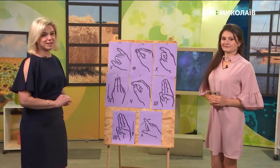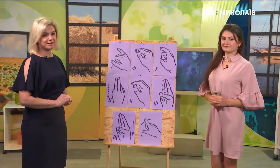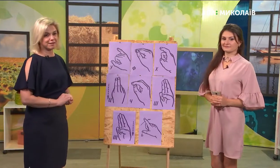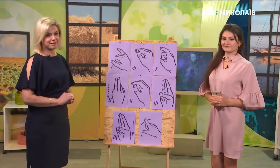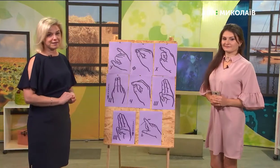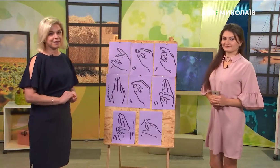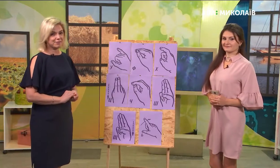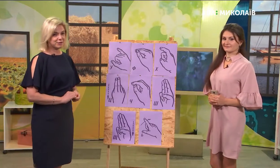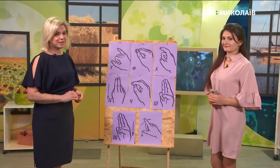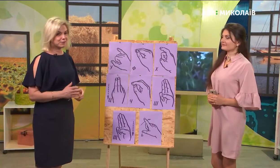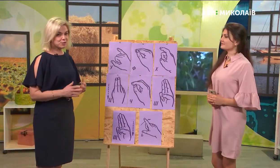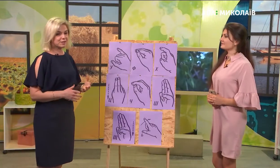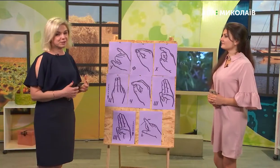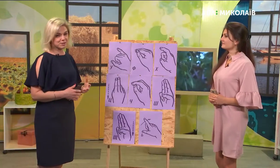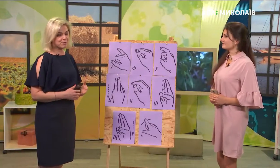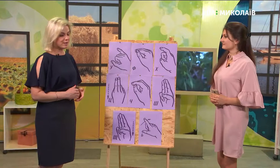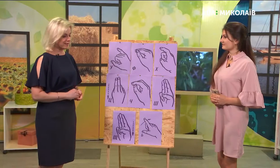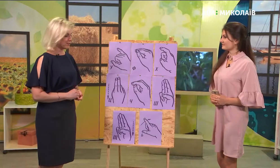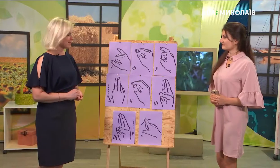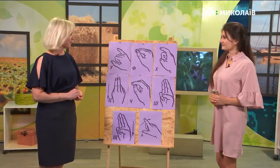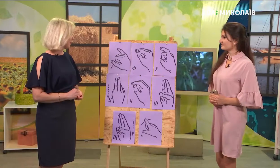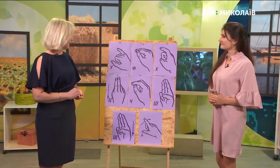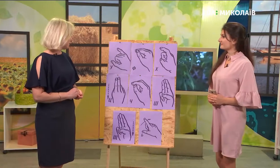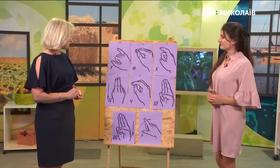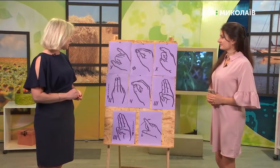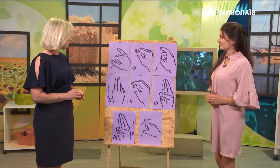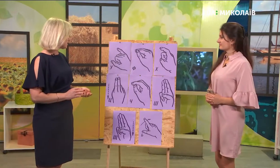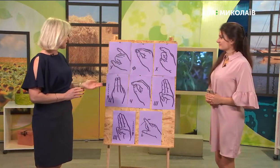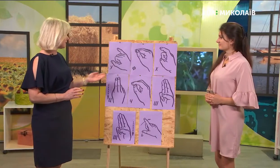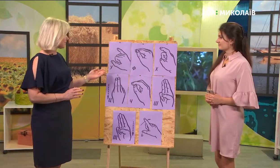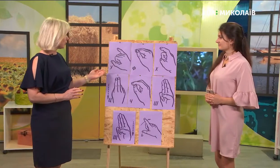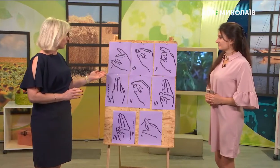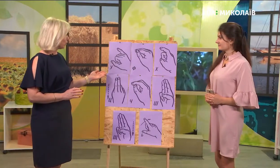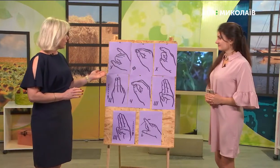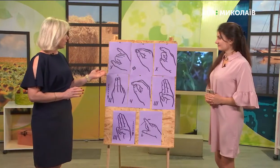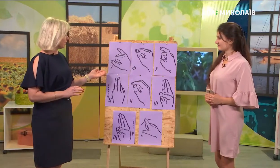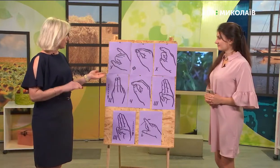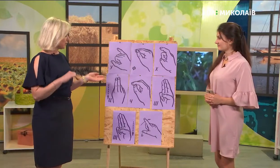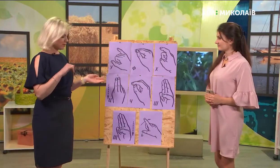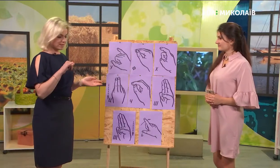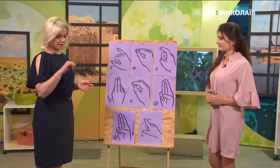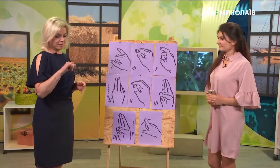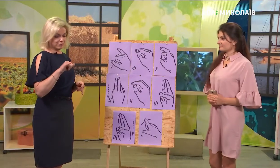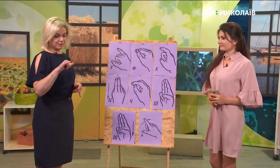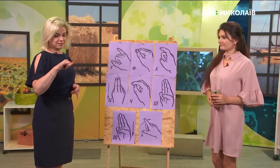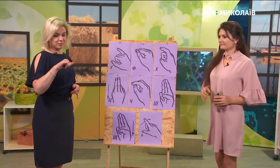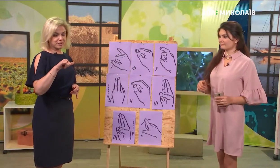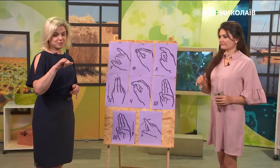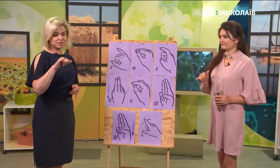літер, але вони дуже легко запам'ятаються. Почнемо з літери У голосна. Вона показується